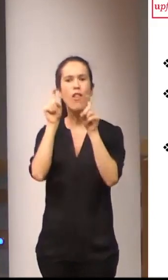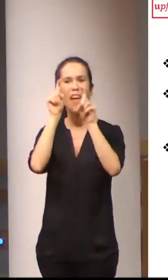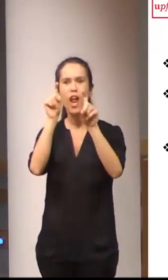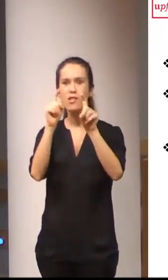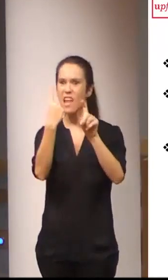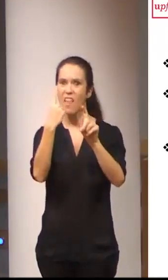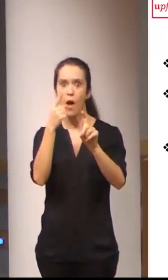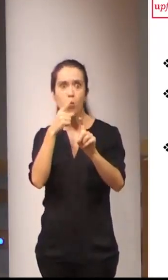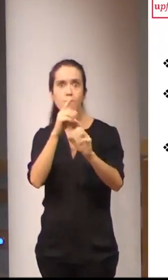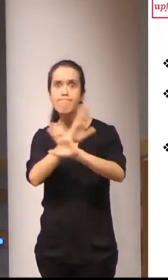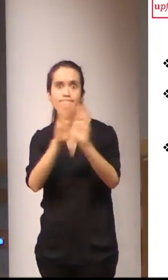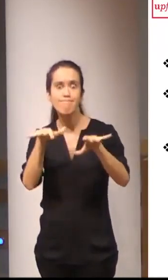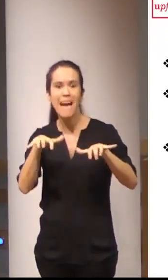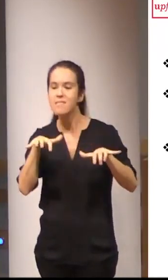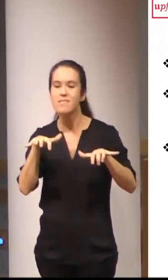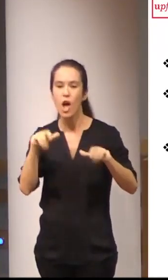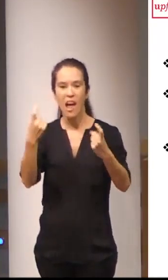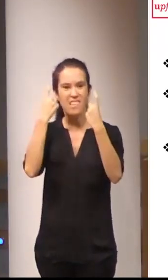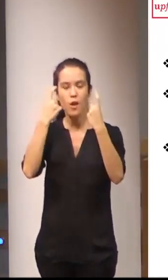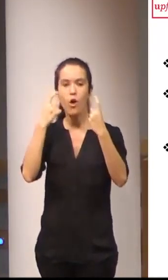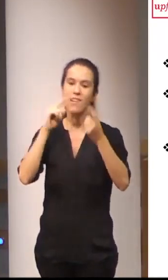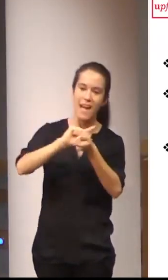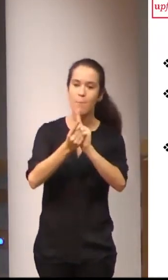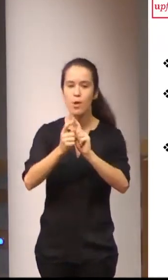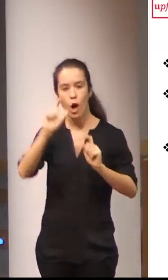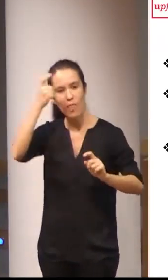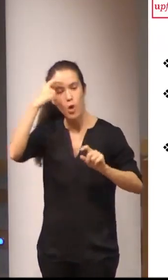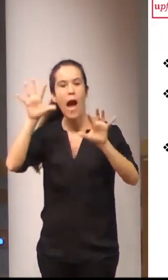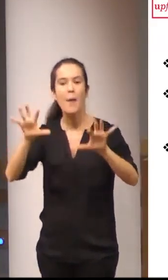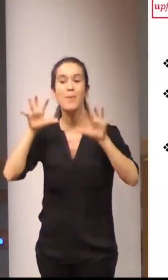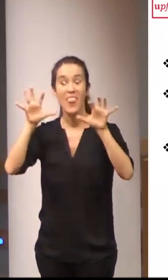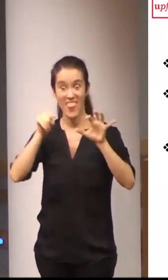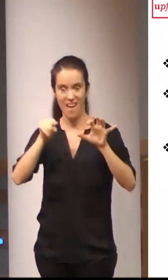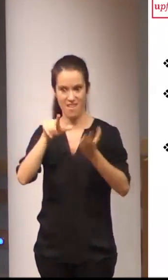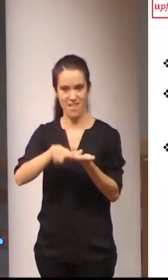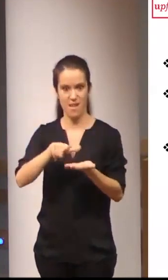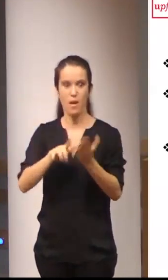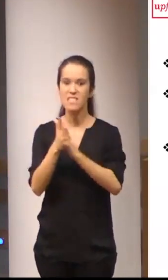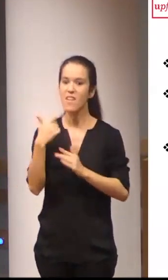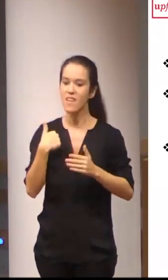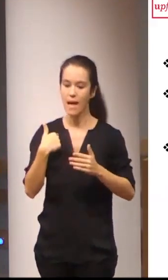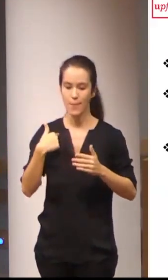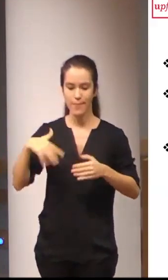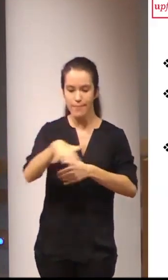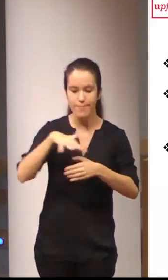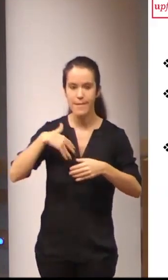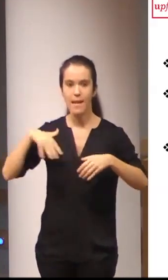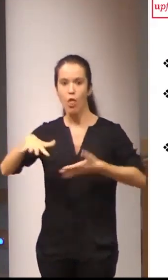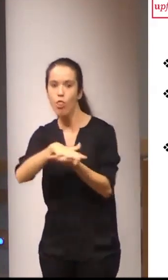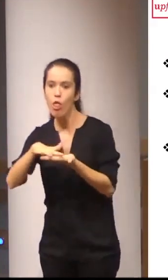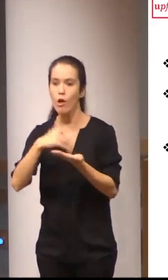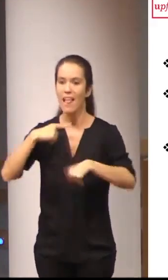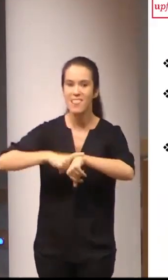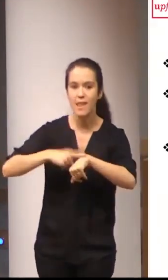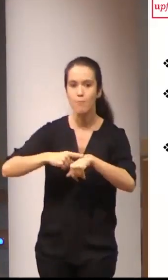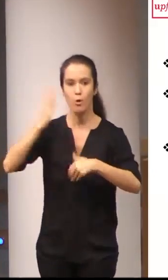a un modelo de aprendizaje de la lengua. Nos permite tamén superar as restricciones de espacio e tempo que os modelos